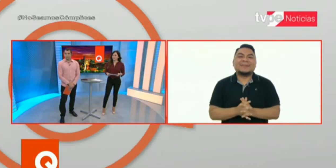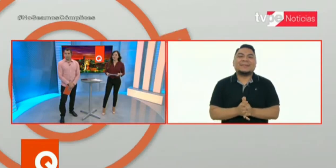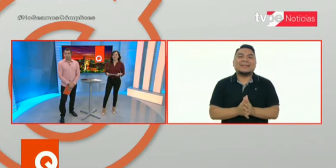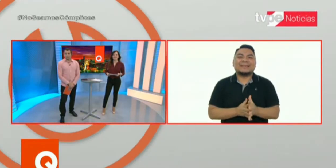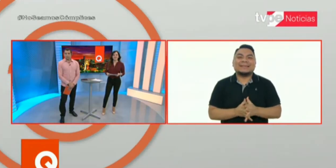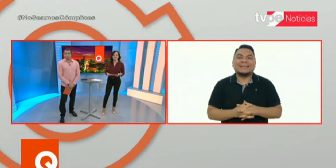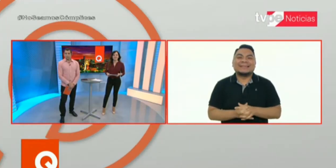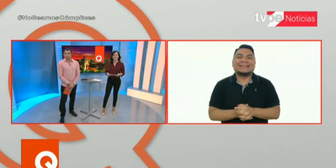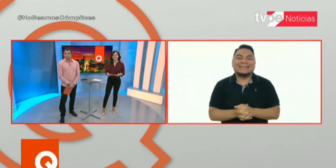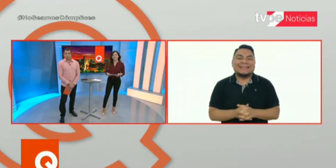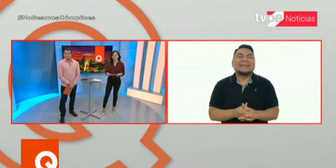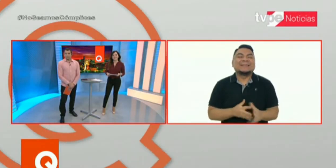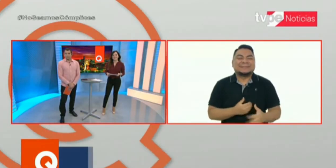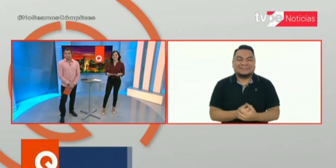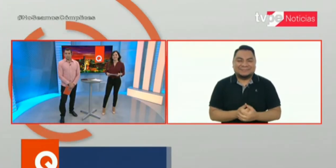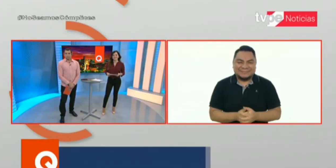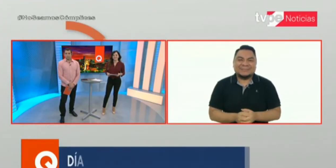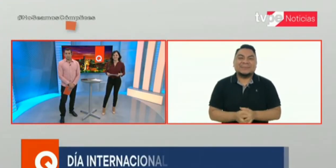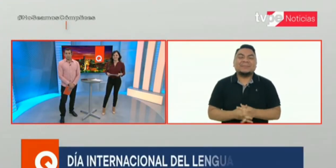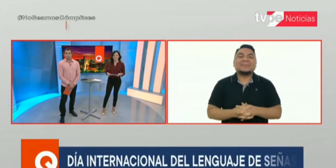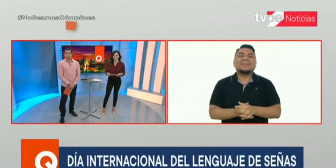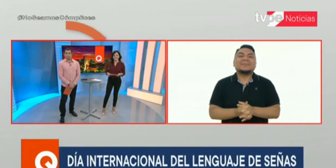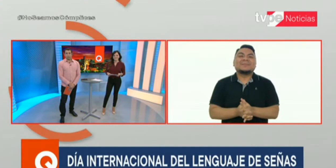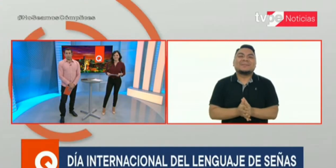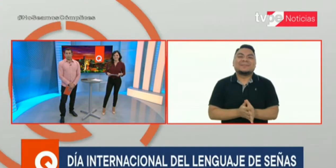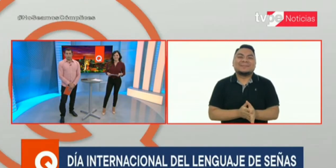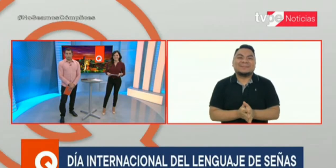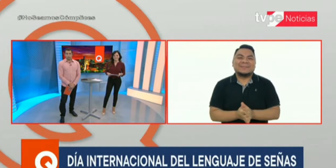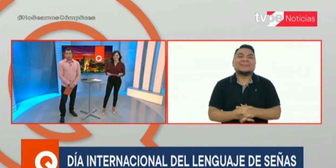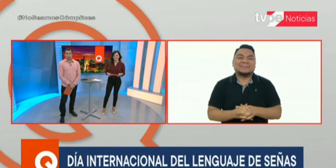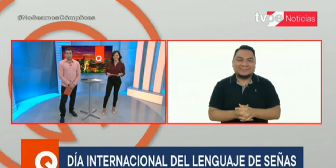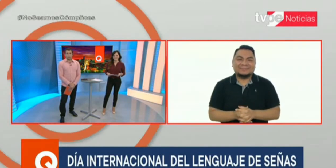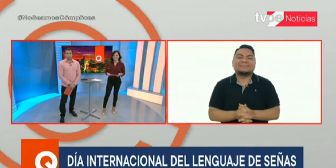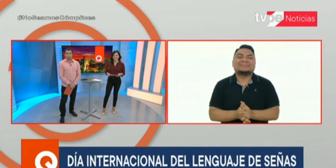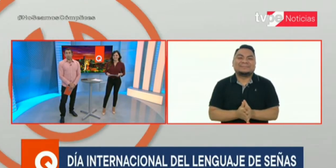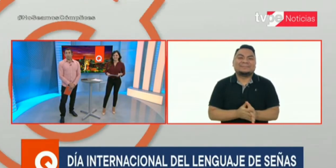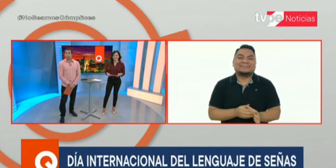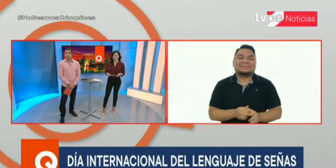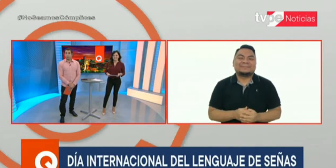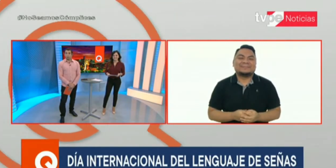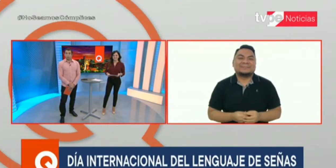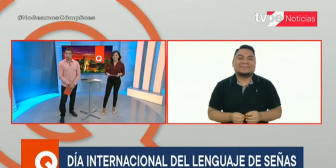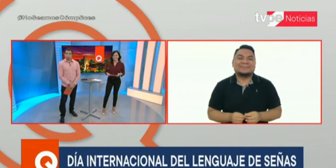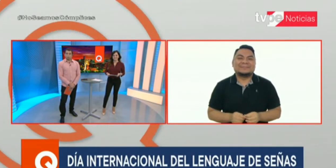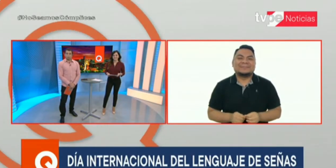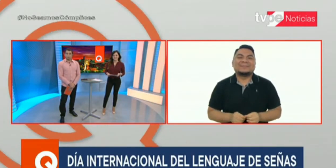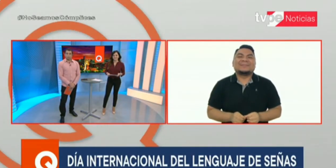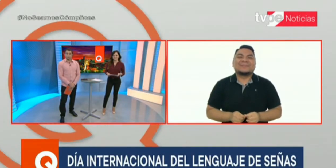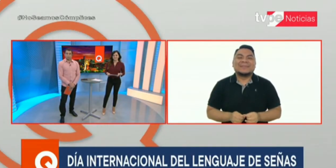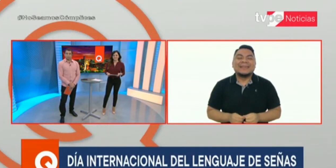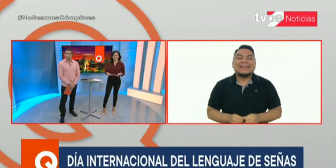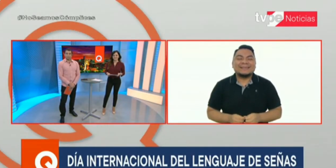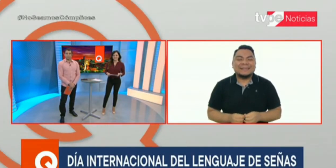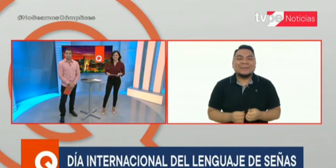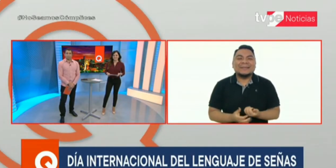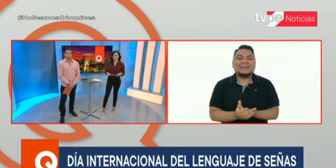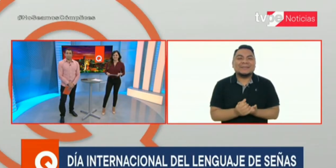buenas noches. ¿Cómo estás? Muchas personas, Moisés, buenas noches. Ante todo, recién escuchan tu voz. Sí, buenas noches,